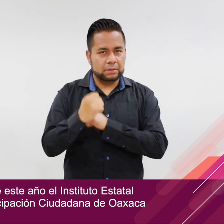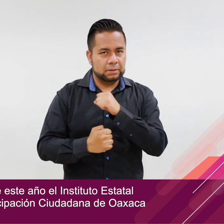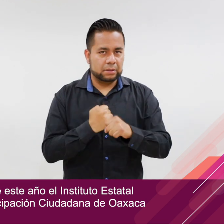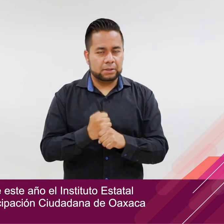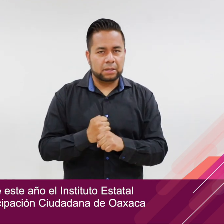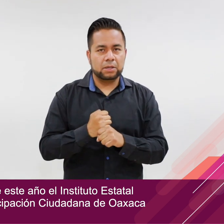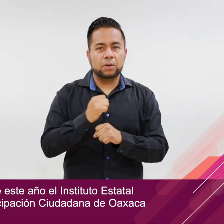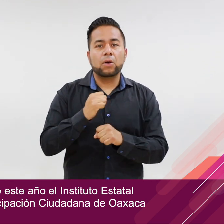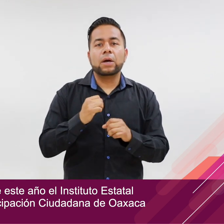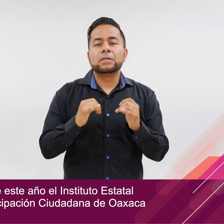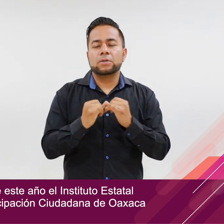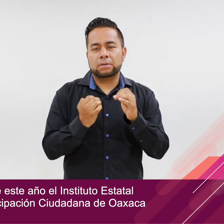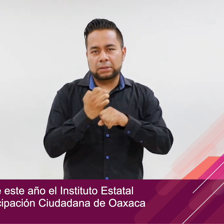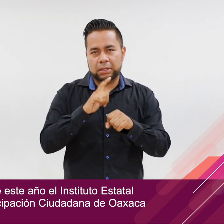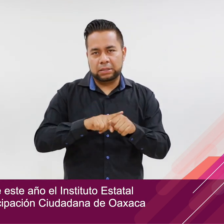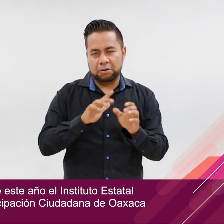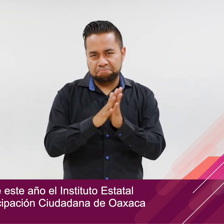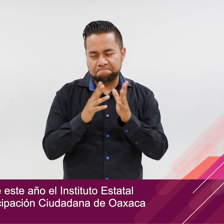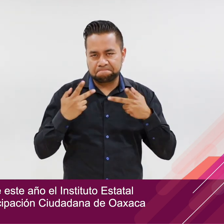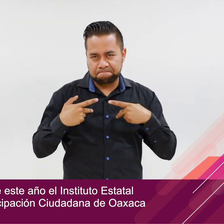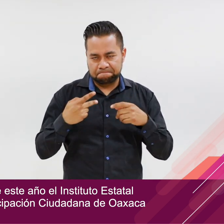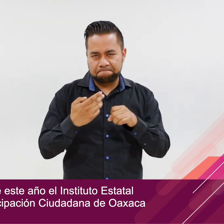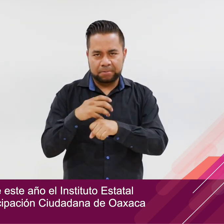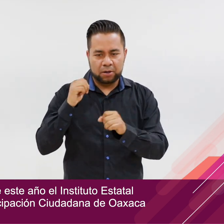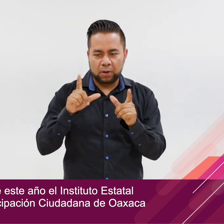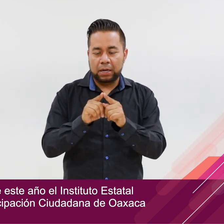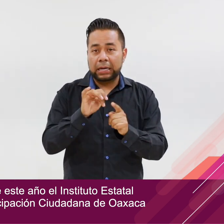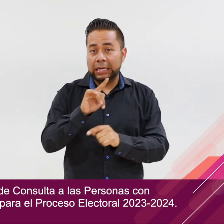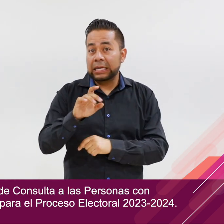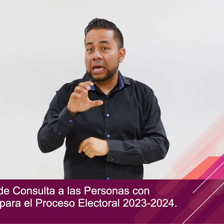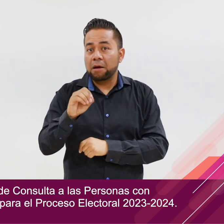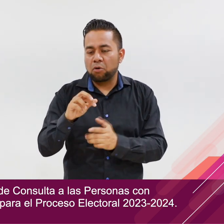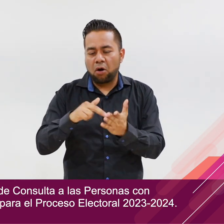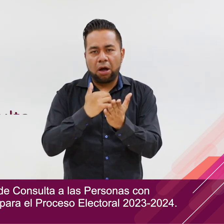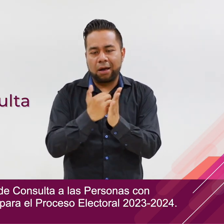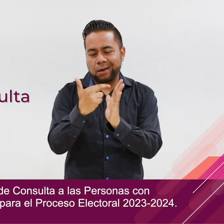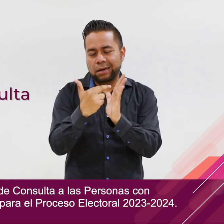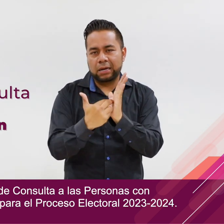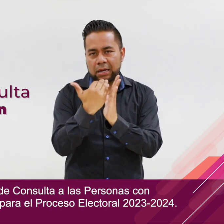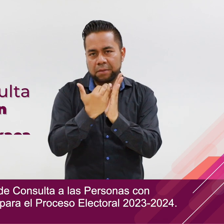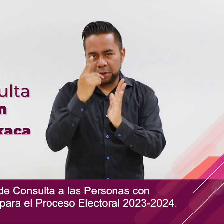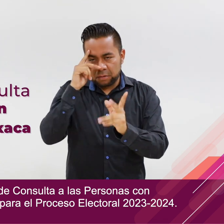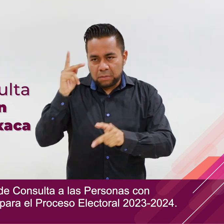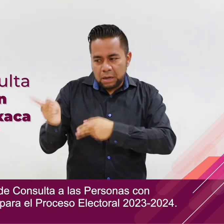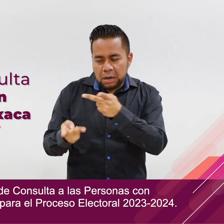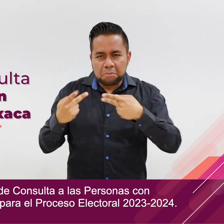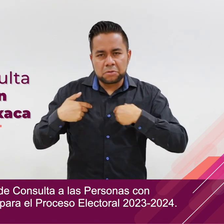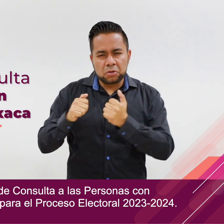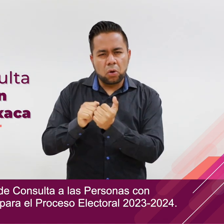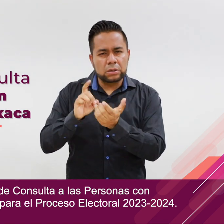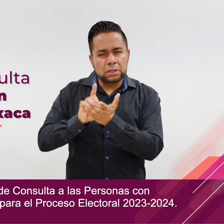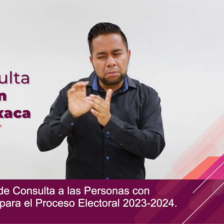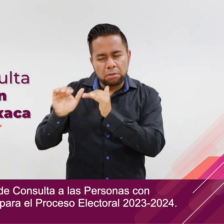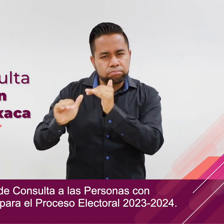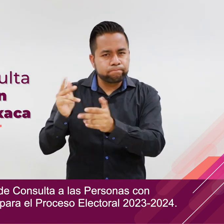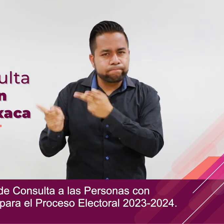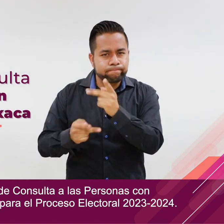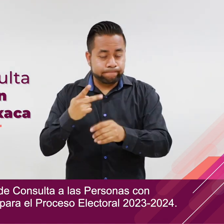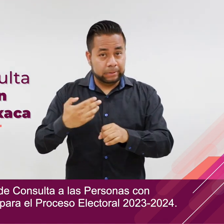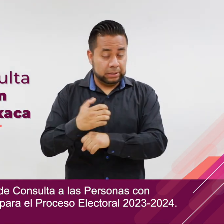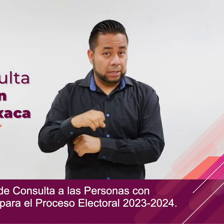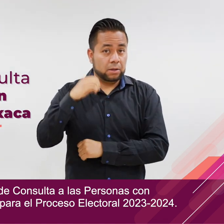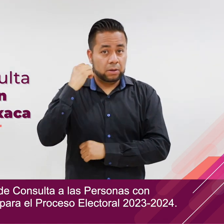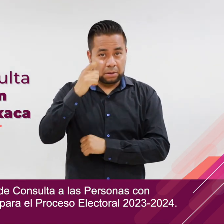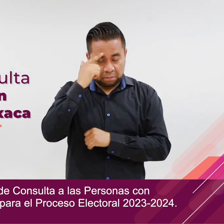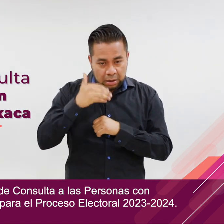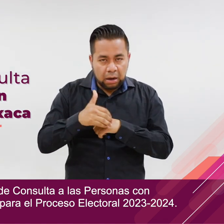año, el Instituto Estatal Electoral y de Participación Ciudadana de Oaxaca aprobó el protocolo de consulta a las personas con discapacidad en Oaxaca